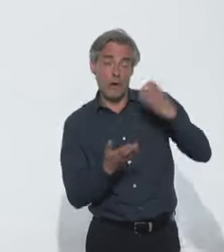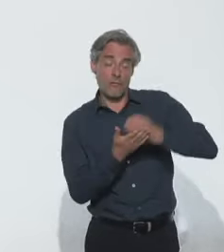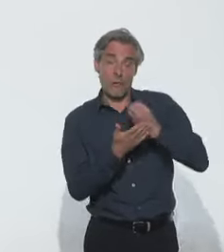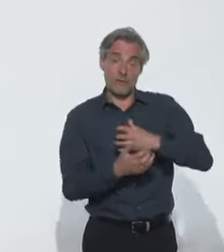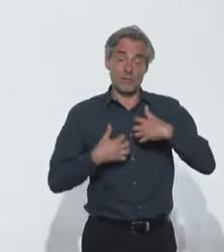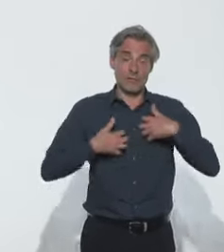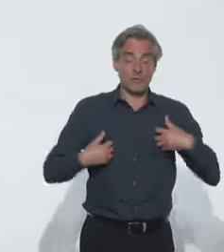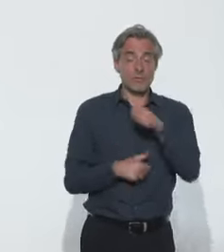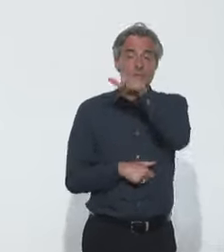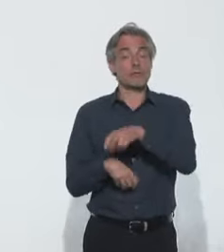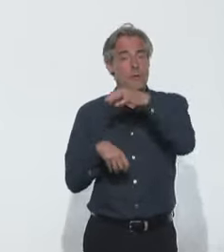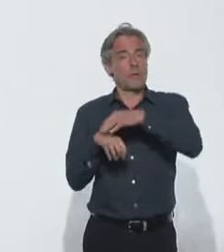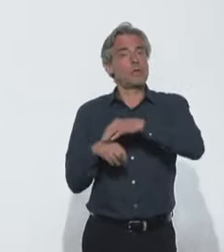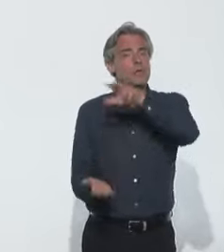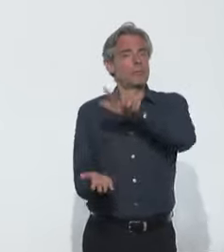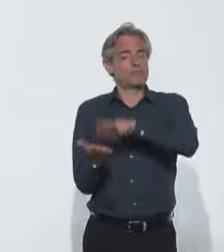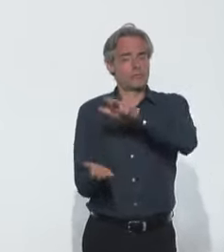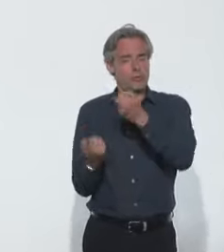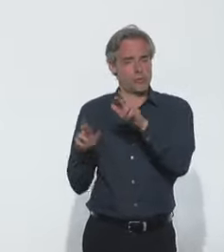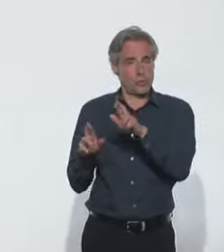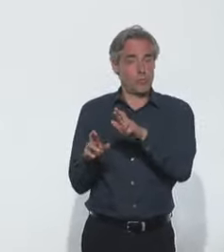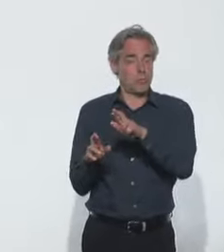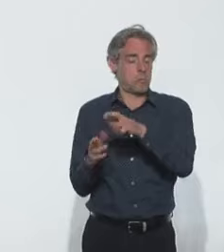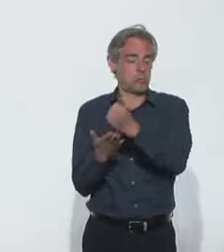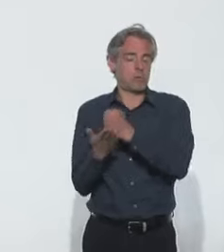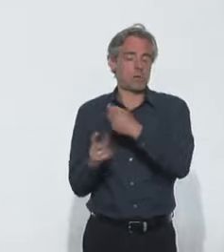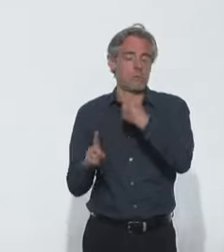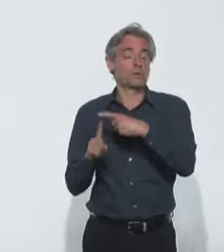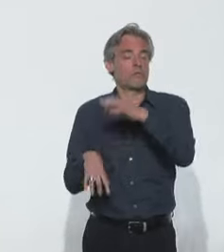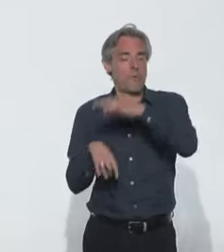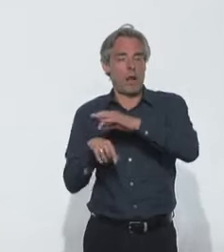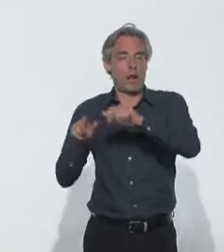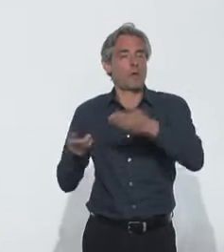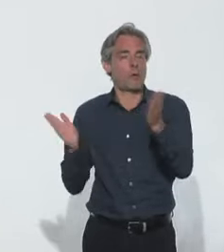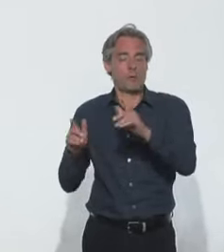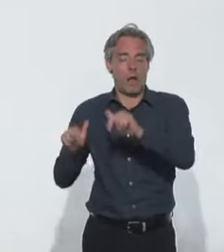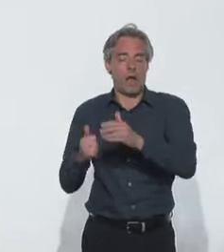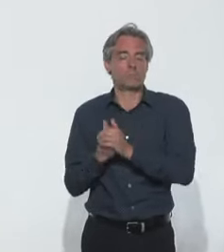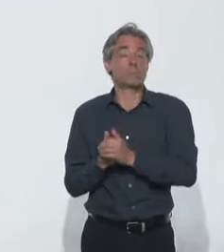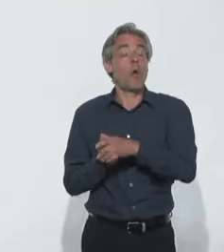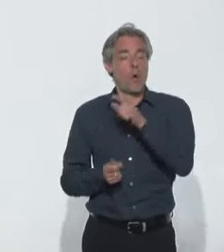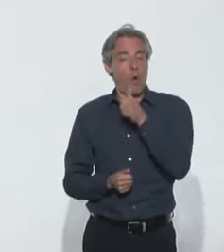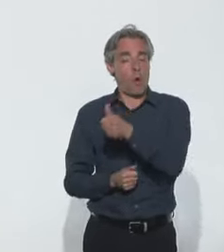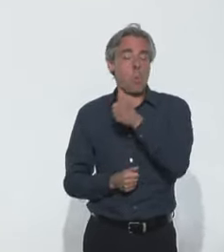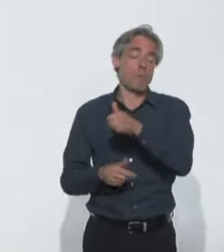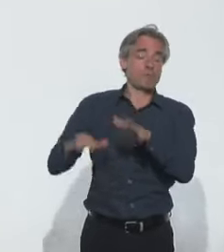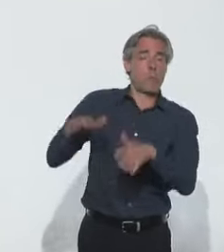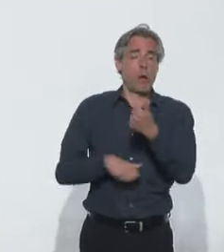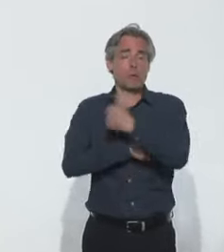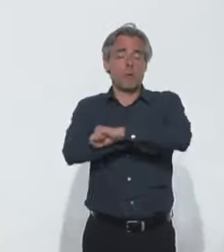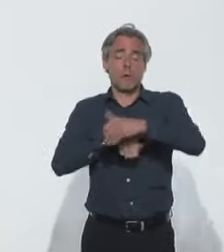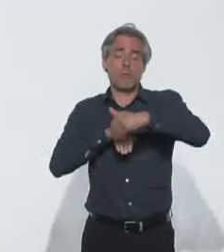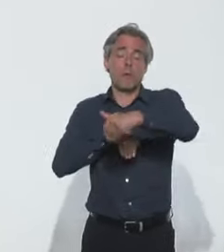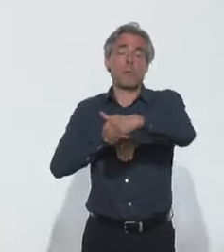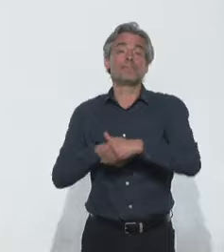qui ont une infection avérée, qui ont un test positif, qui ont été malades, qui ont été hospitalisés, font dans les semaines qui